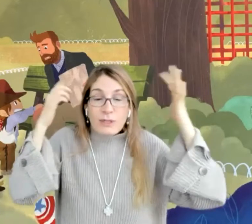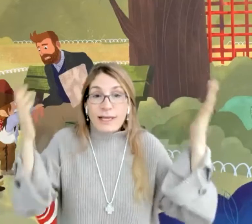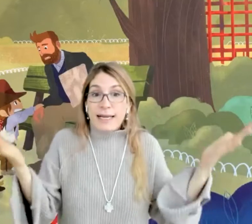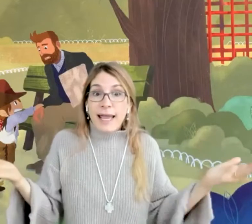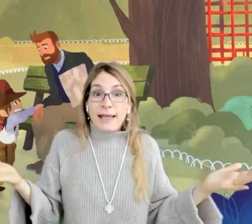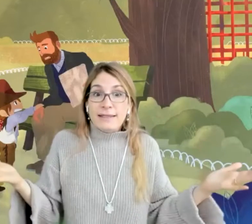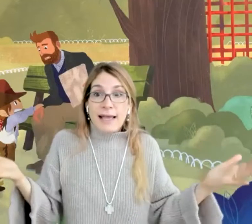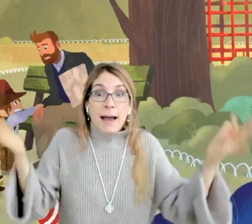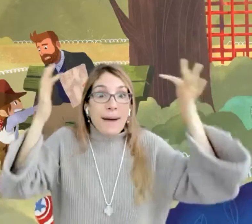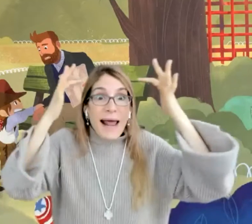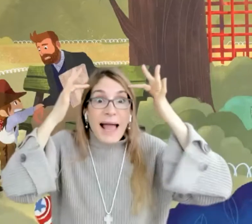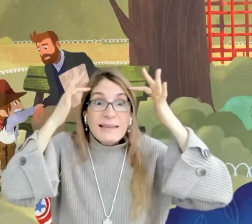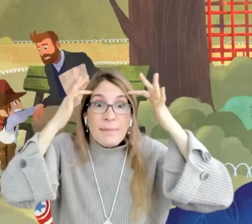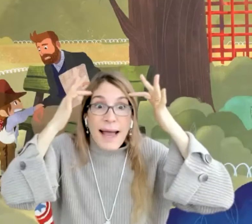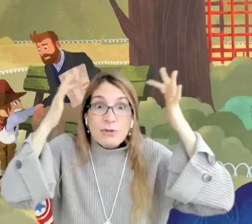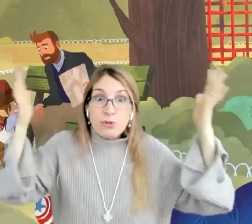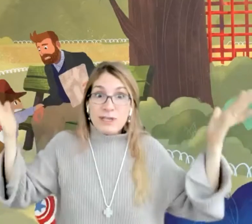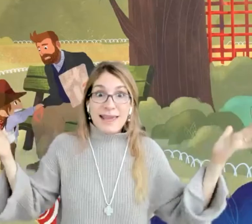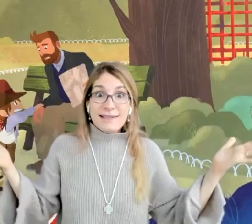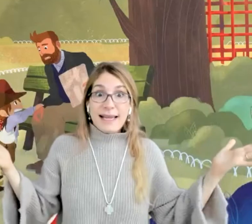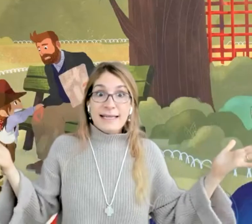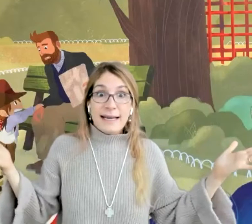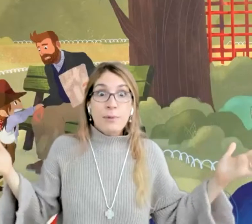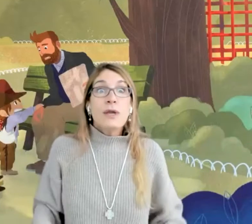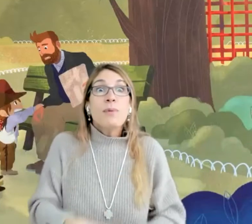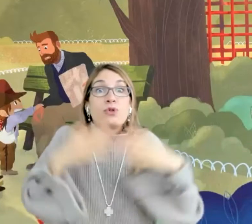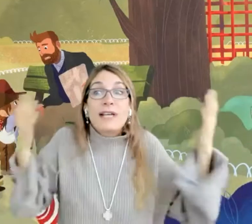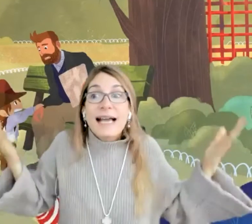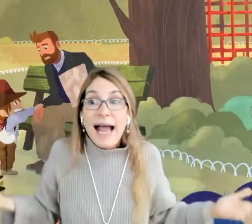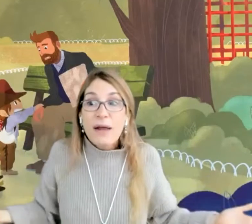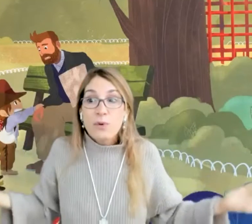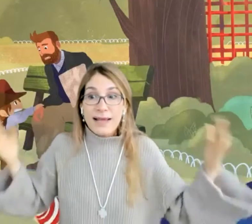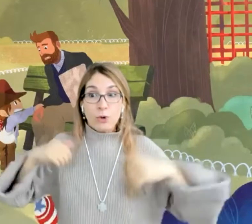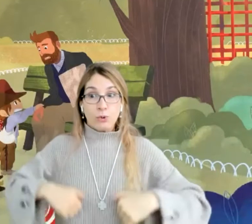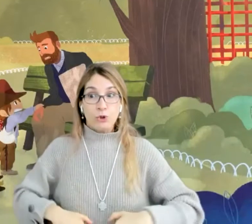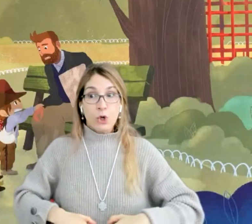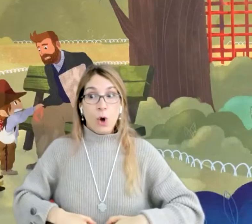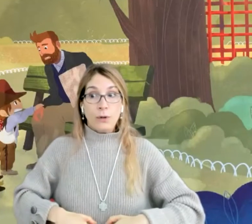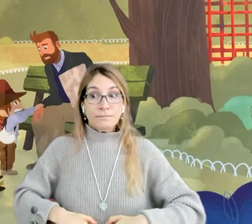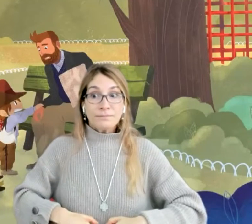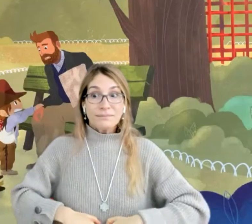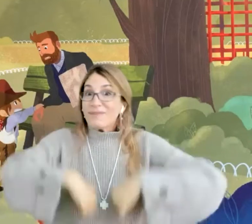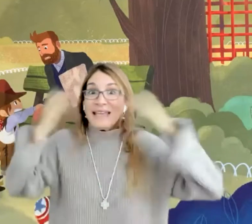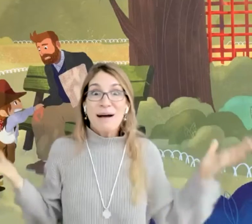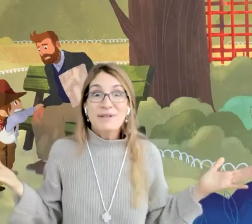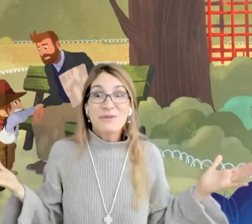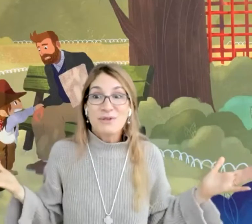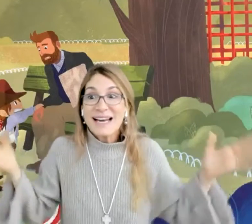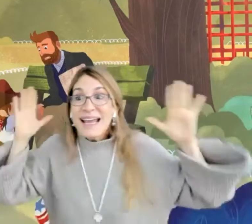su inteligencia. Para activar sus ideas en el cerebro y buscar una solución. Y vamos a escuchar